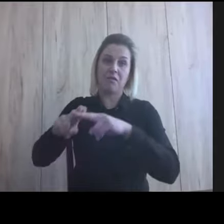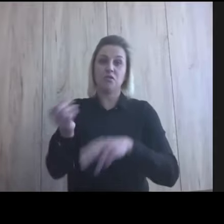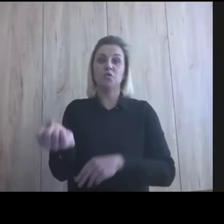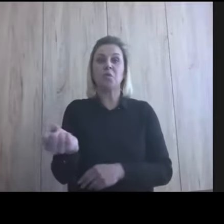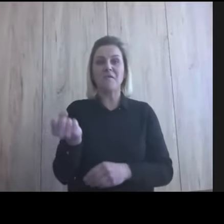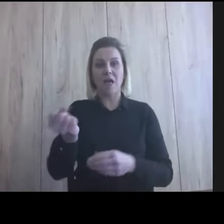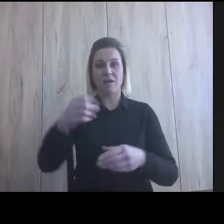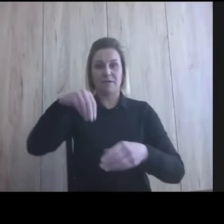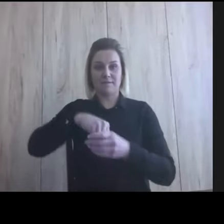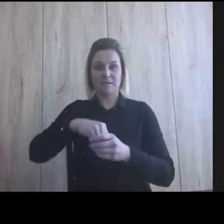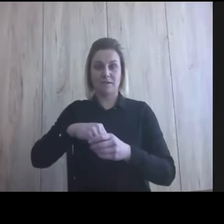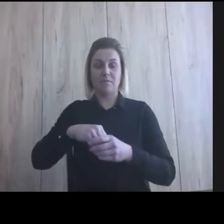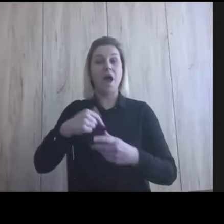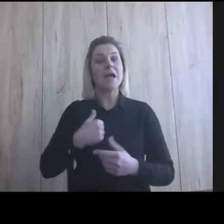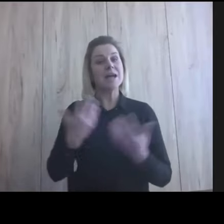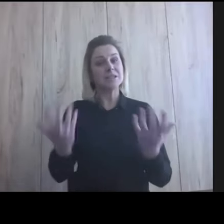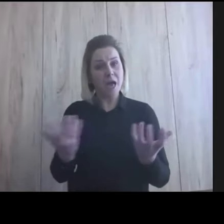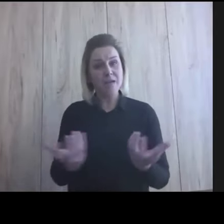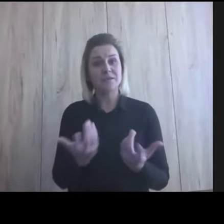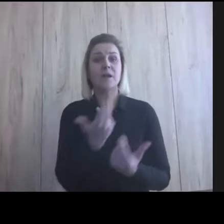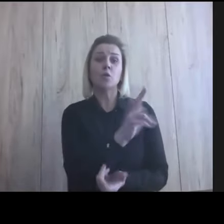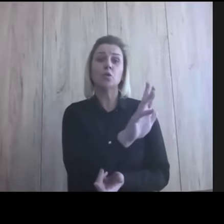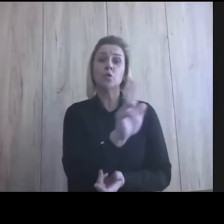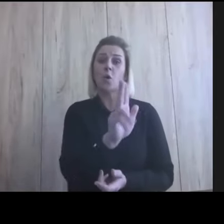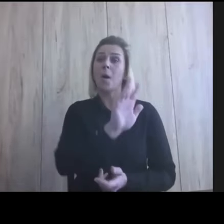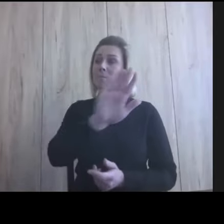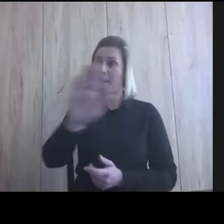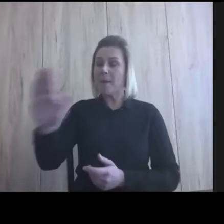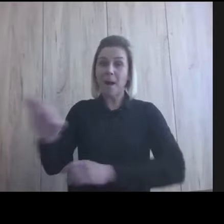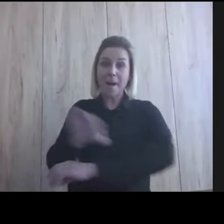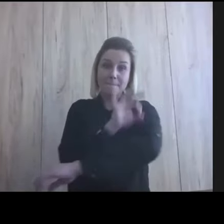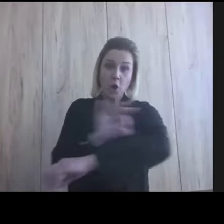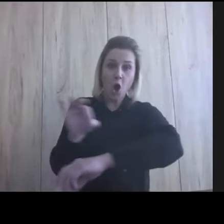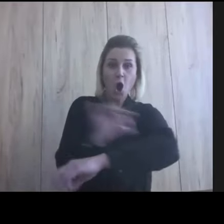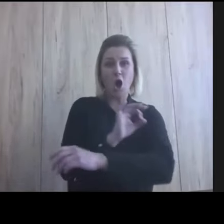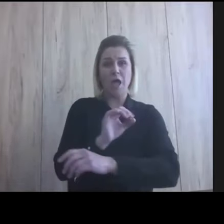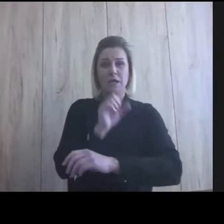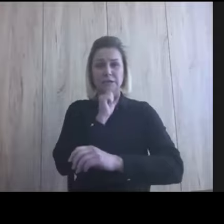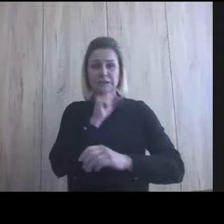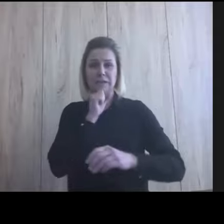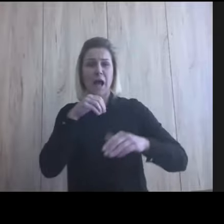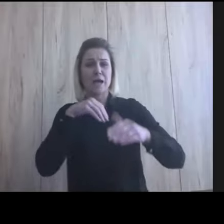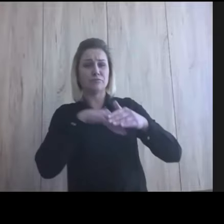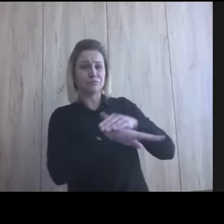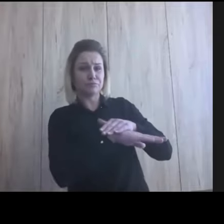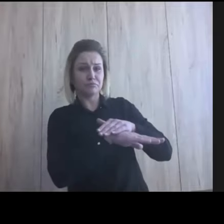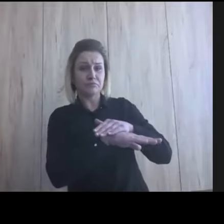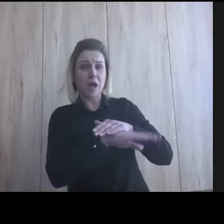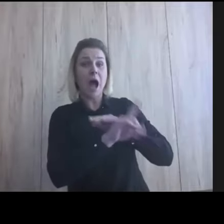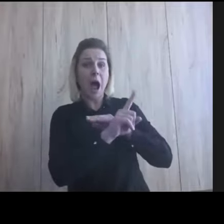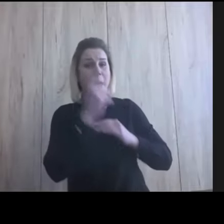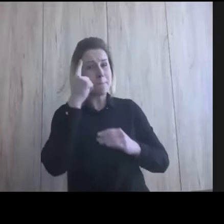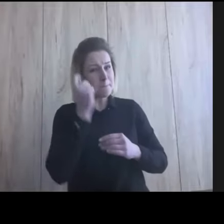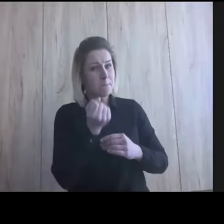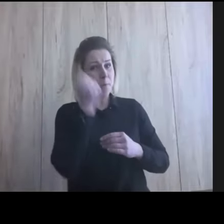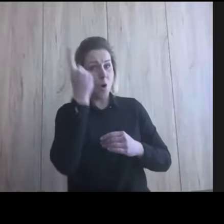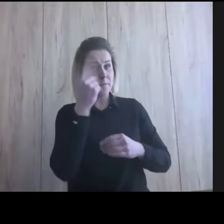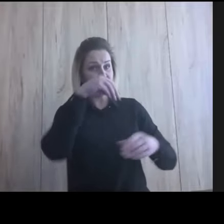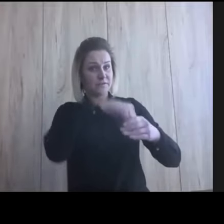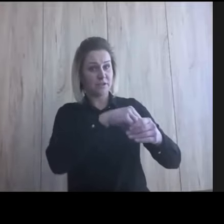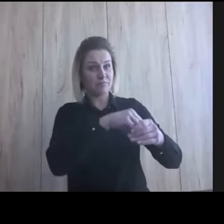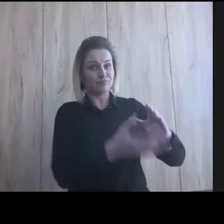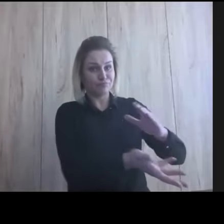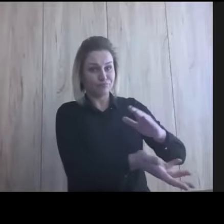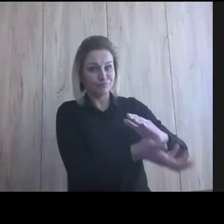osoby, które mają projekty w szufladach. Jak już kurz to przykrywa, ale pomysł tam leży, to weźcie,